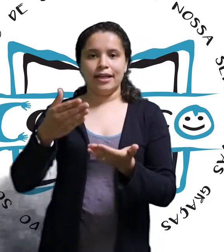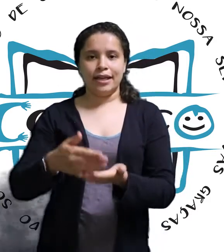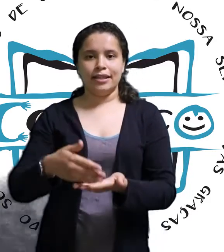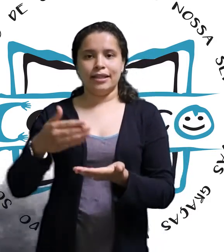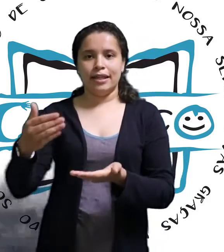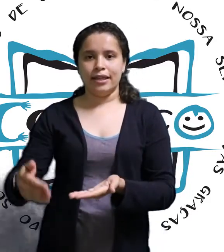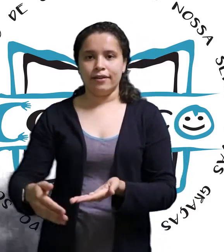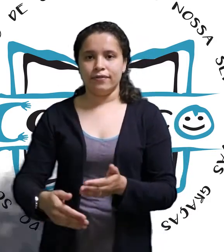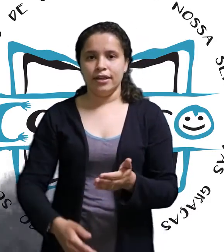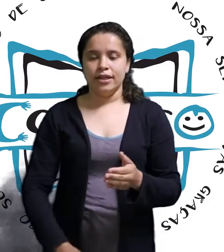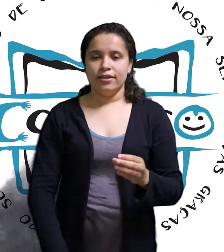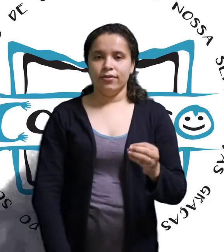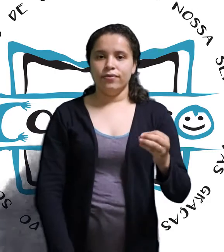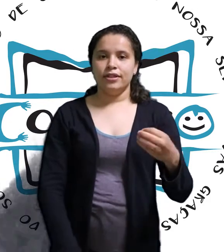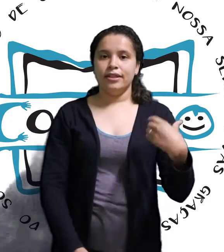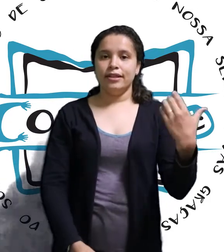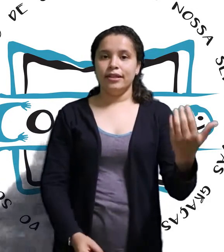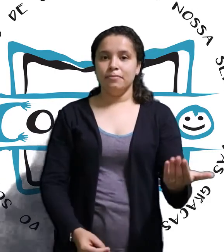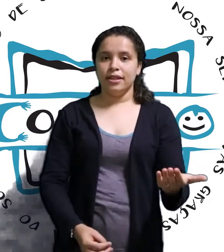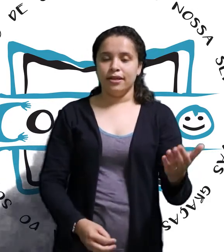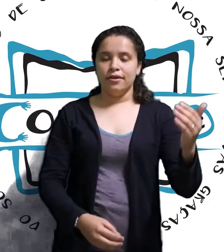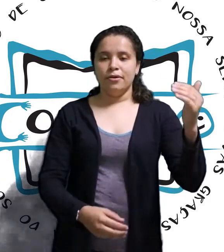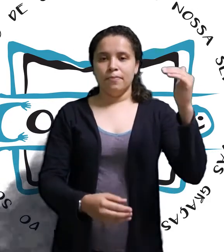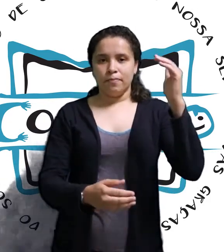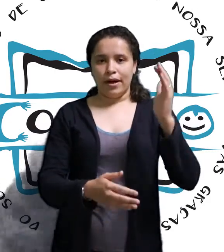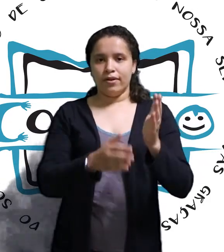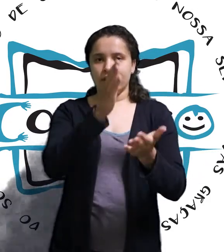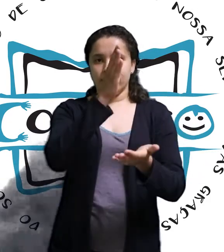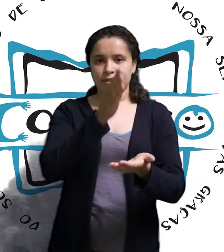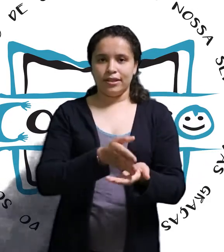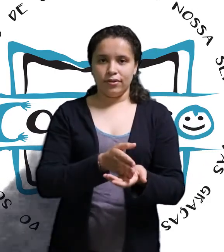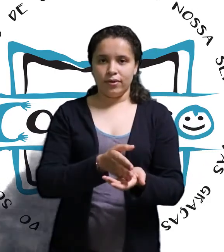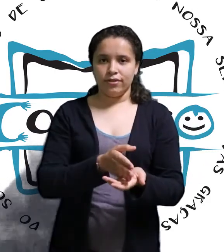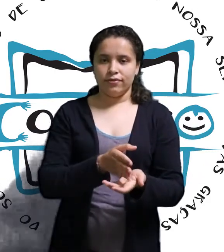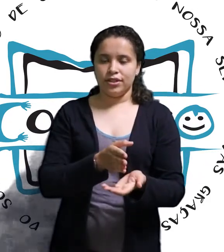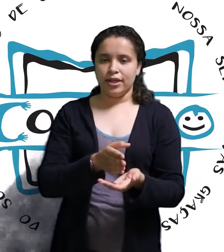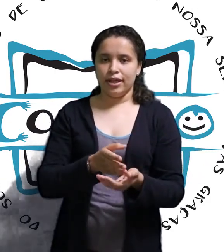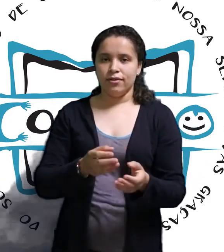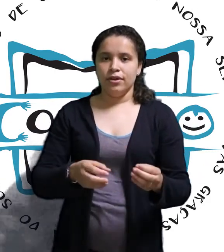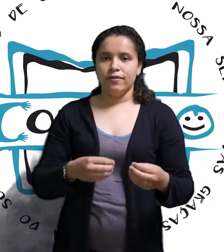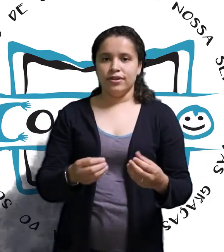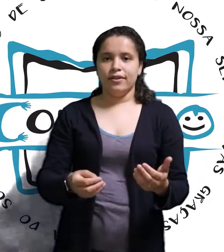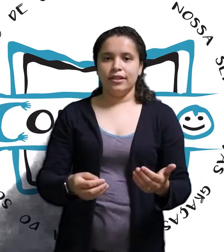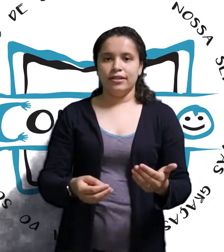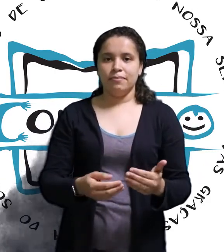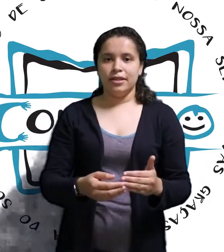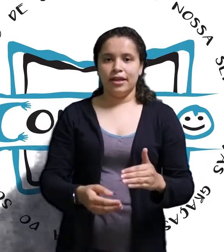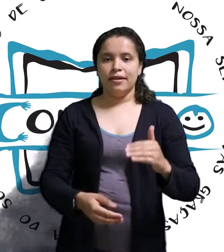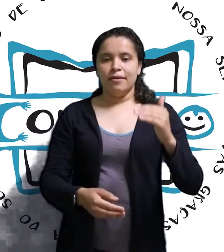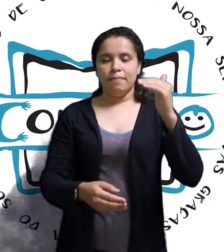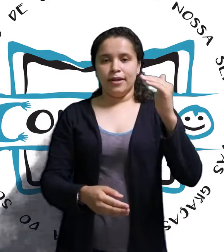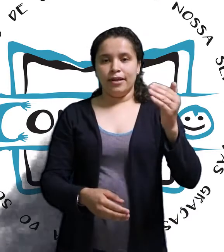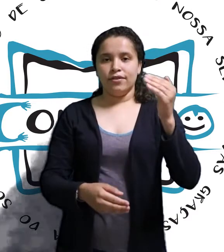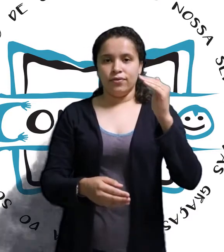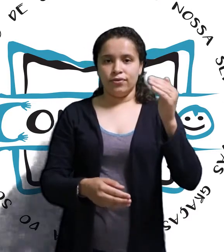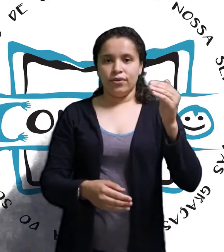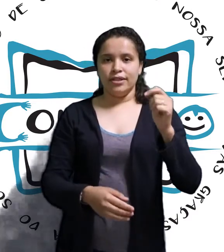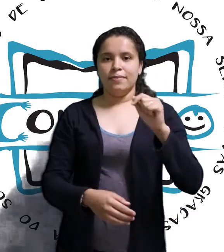cada tarefa? Então, você determina. Agora que você está no quadro vertical, você vai determinar pelas funções, né?